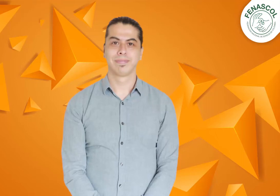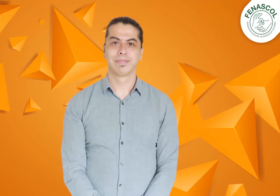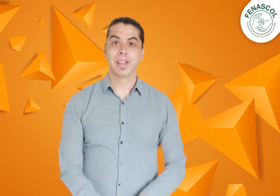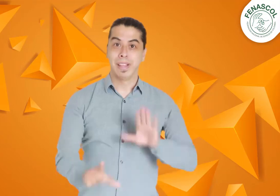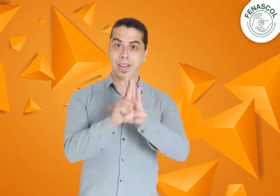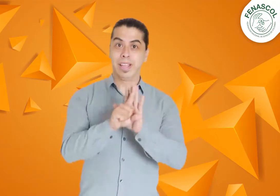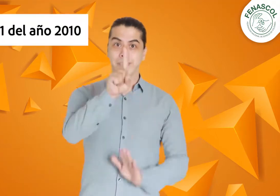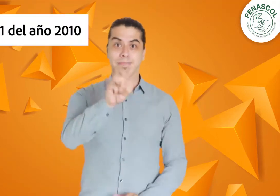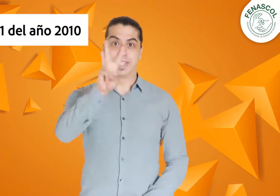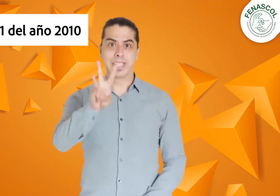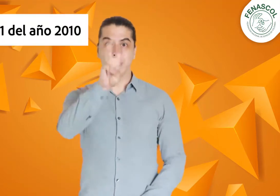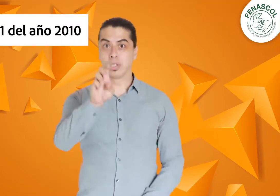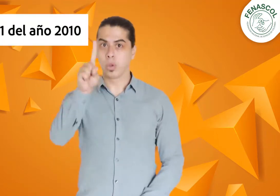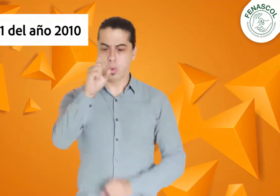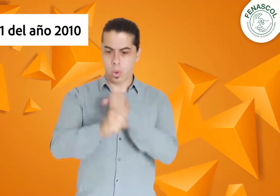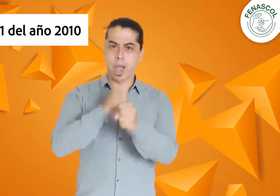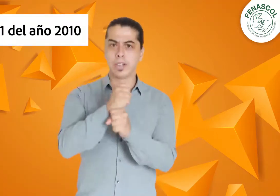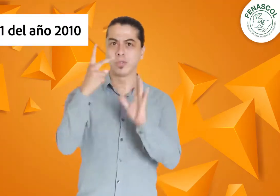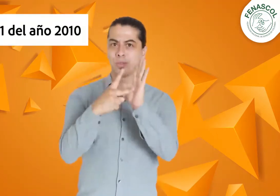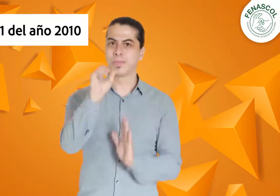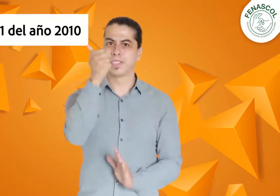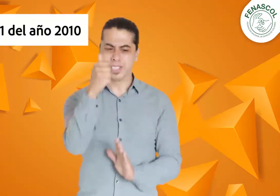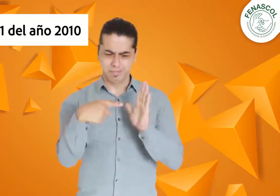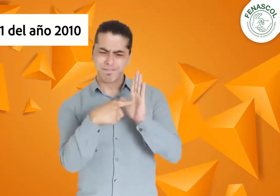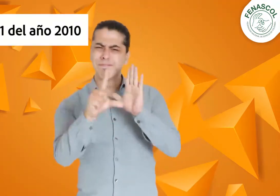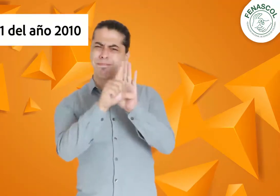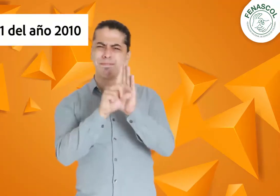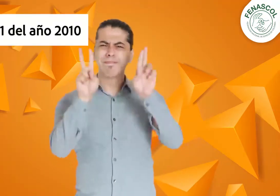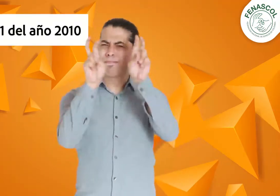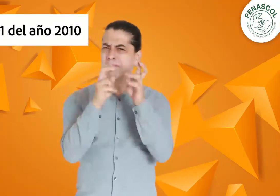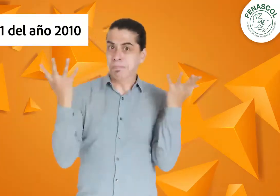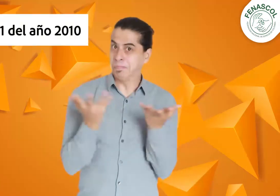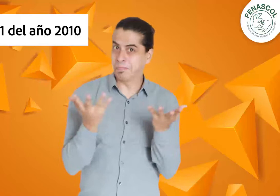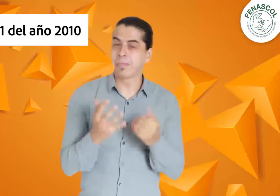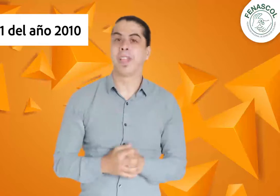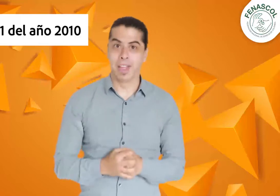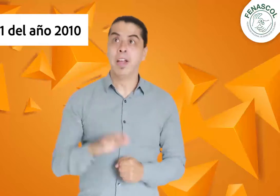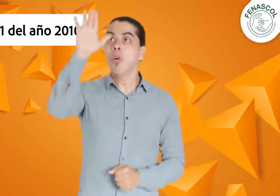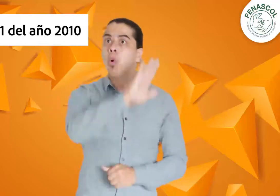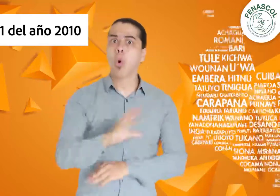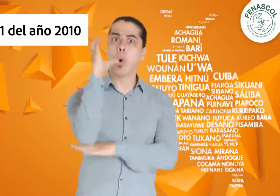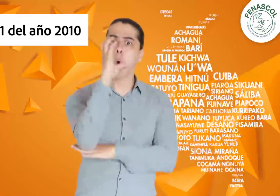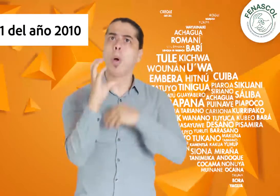La Ley 1381 de 2010 que reglamenta el reconocimiento a las lenguas nativas del país